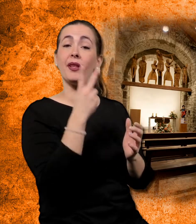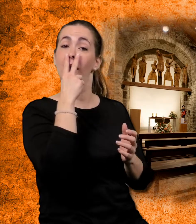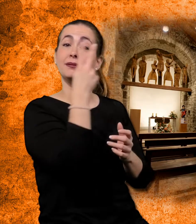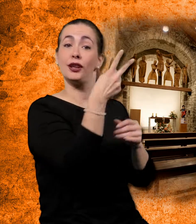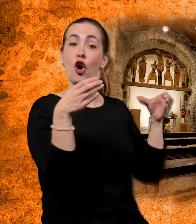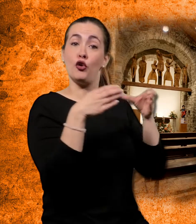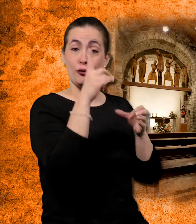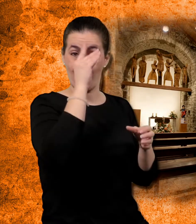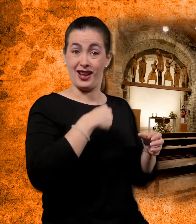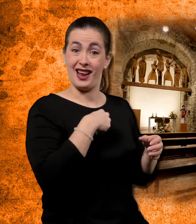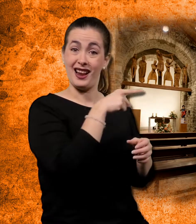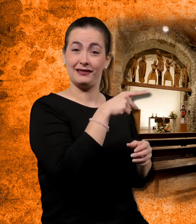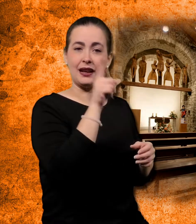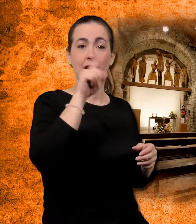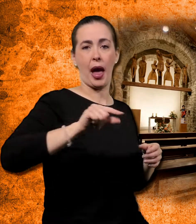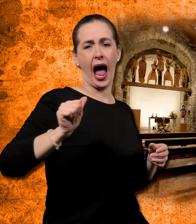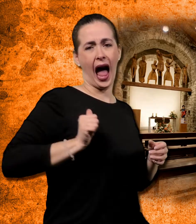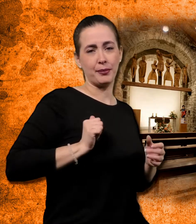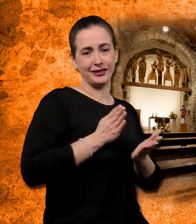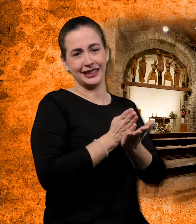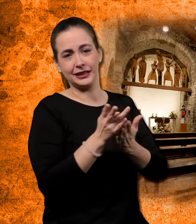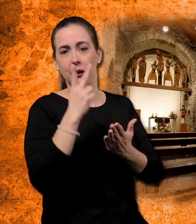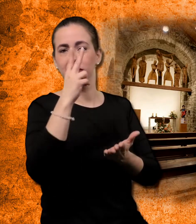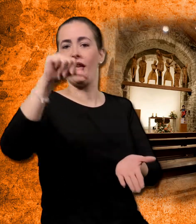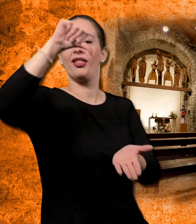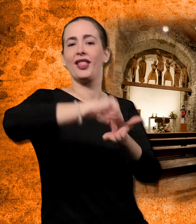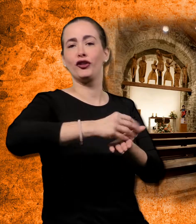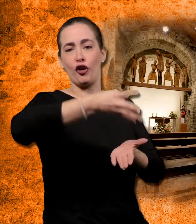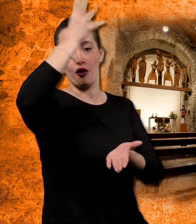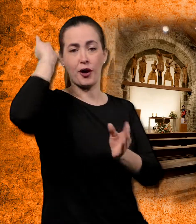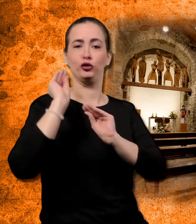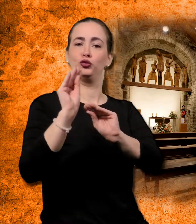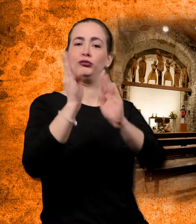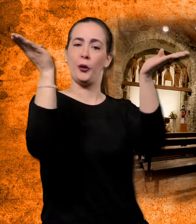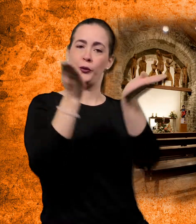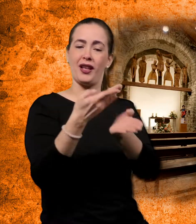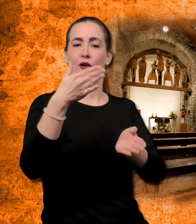A l'hora, la visita al conjunt d'esglésies es pot completar amb el centre del romànic de la Vall de Boí. falant'esglésies, demà!